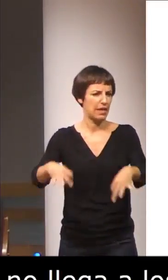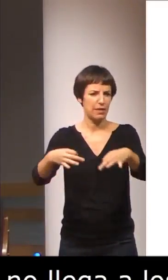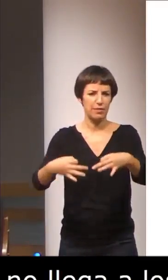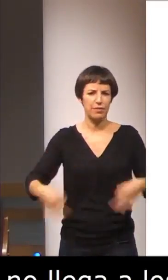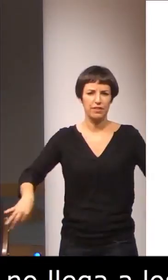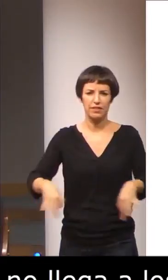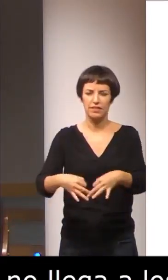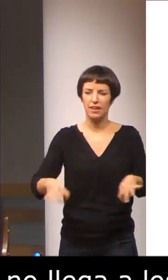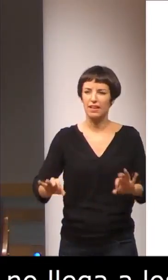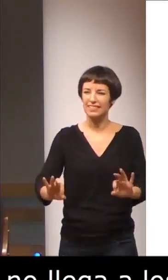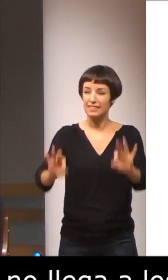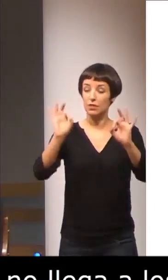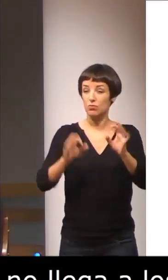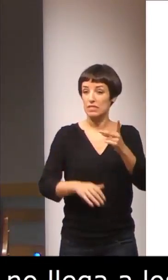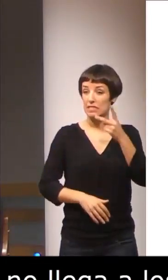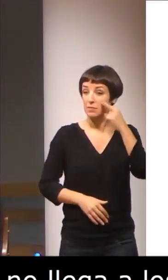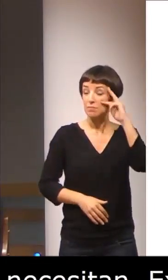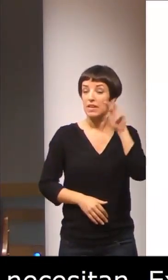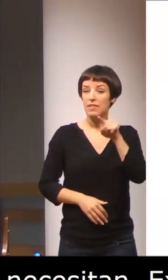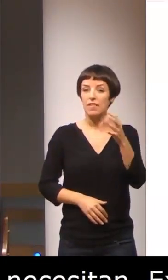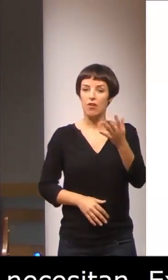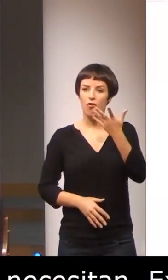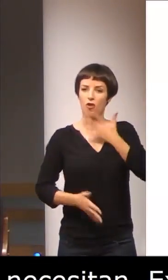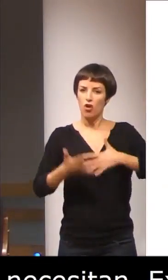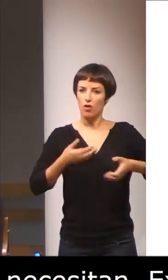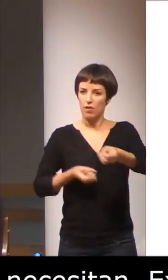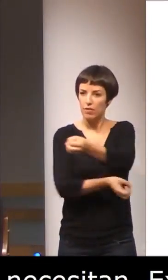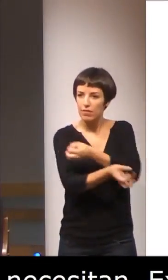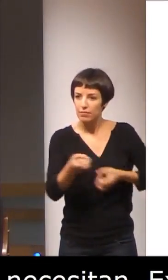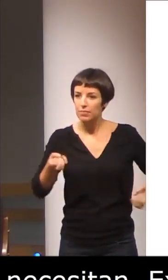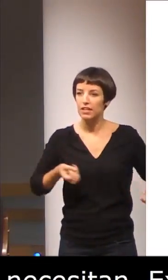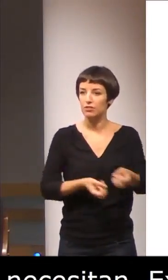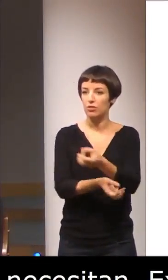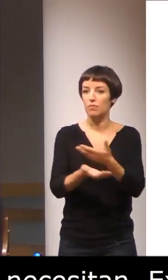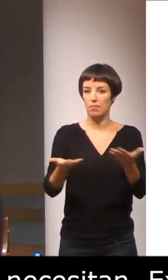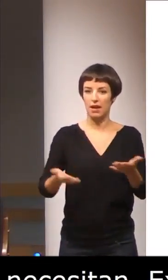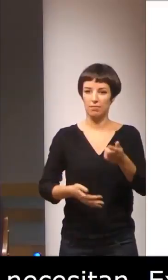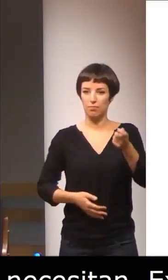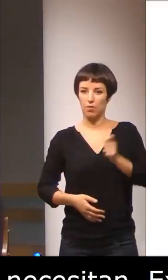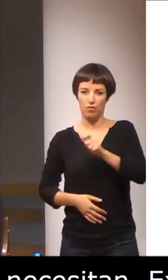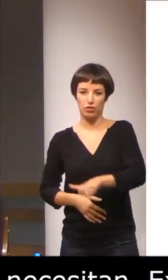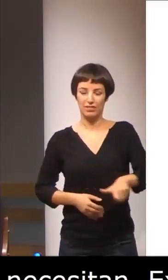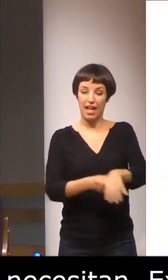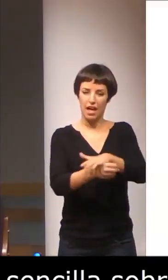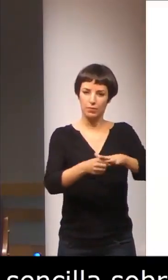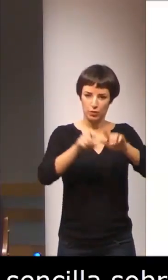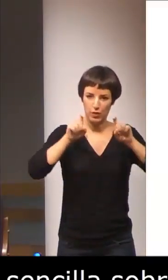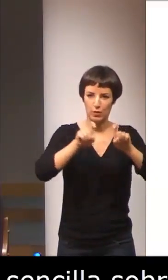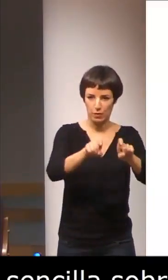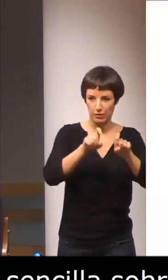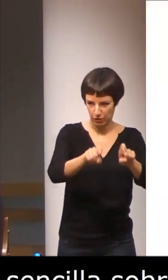una experiencia de transferencia de conocimiento a los profesionales del ámbito de la educación